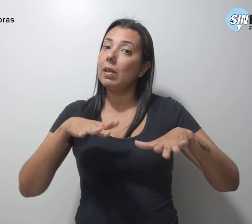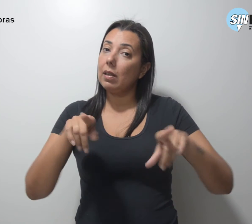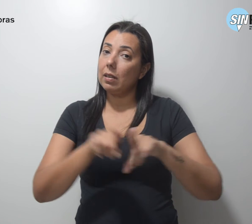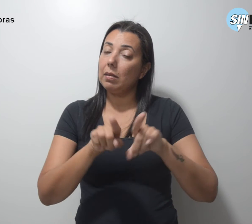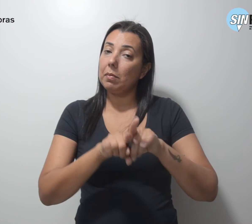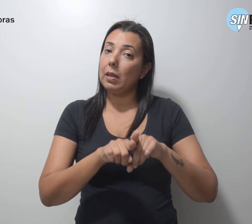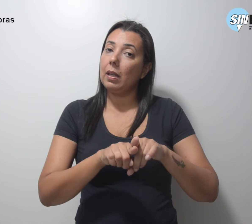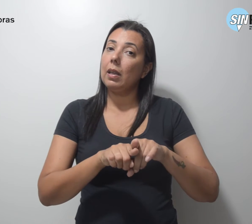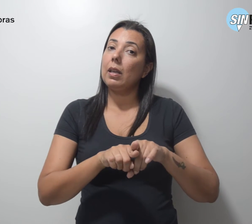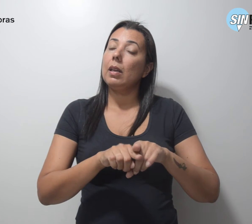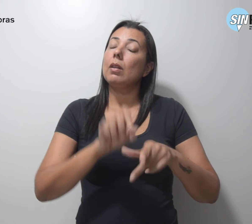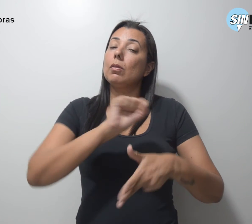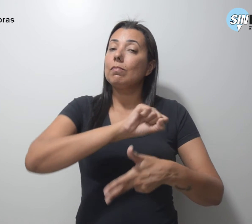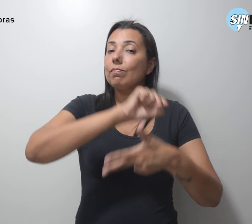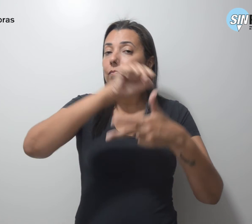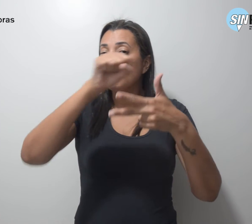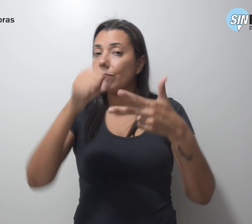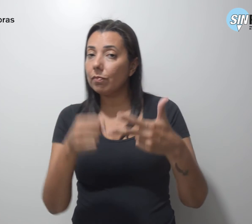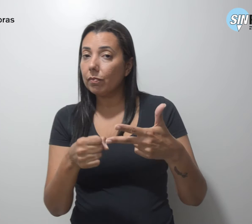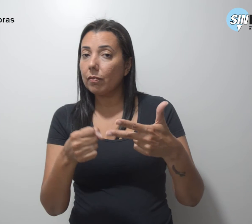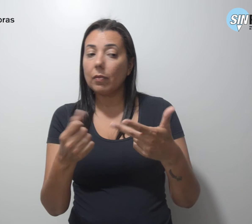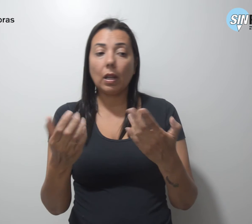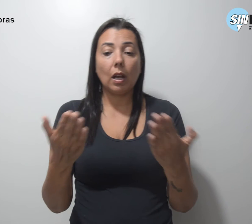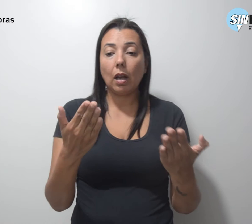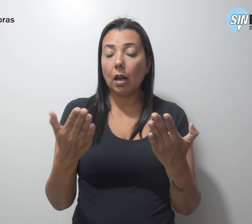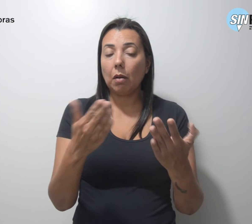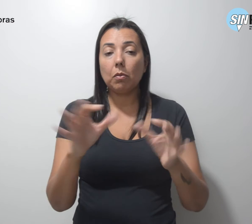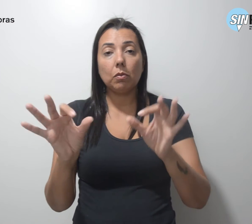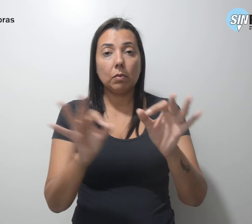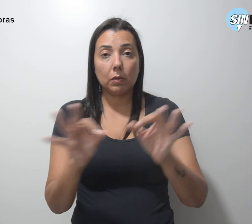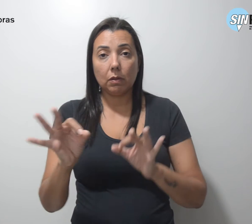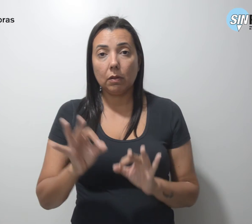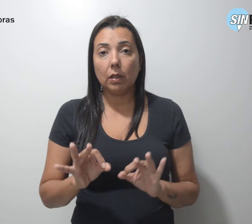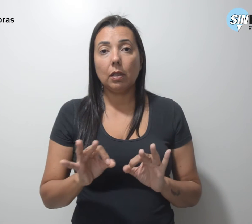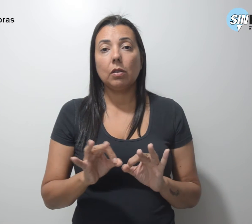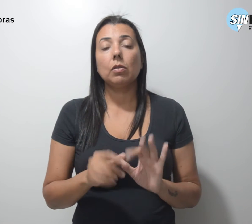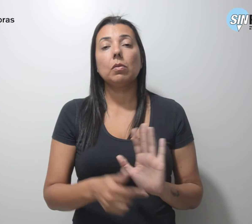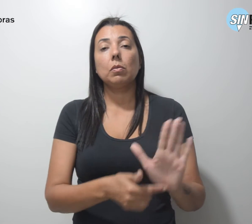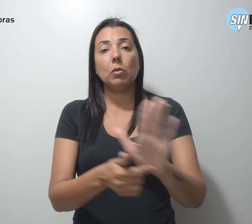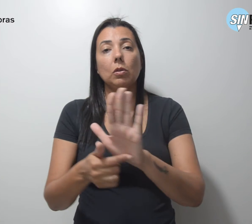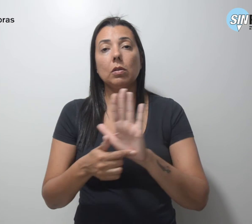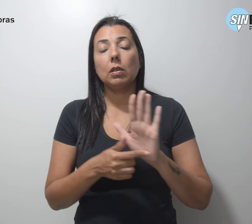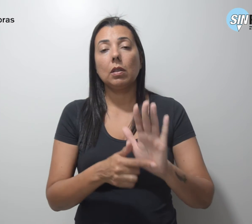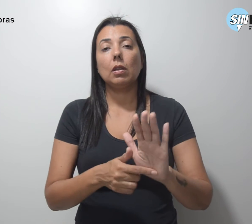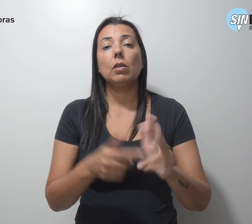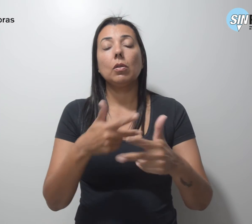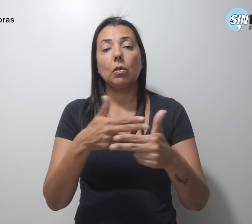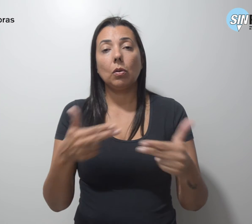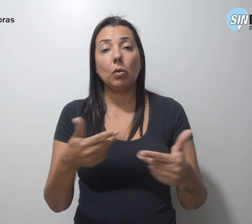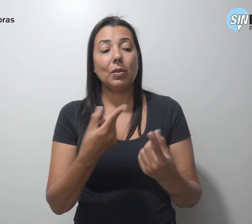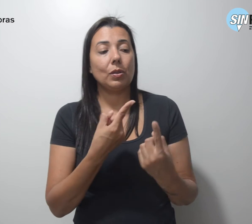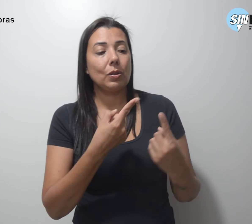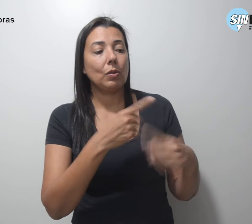dos Três Poderes ambos os eventos expressaram concepções opostas de mundo